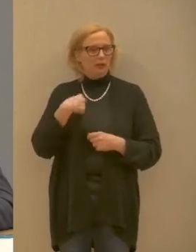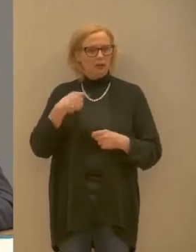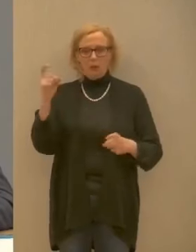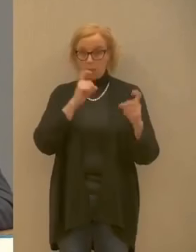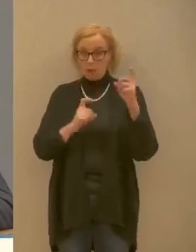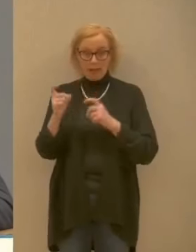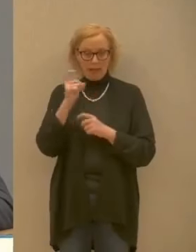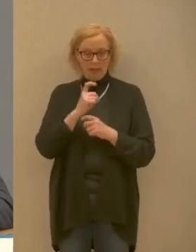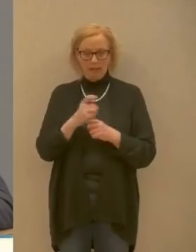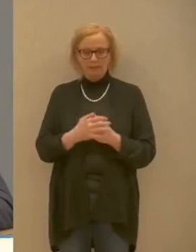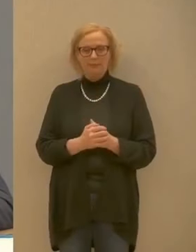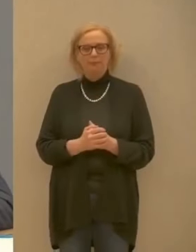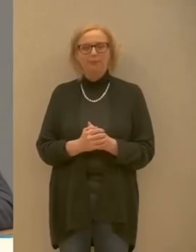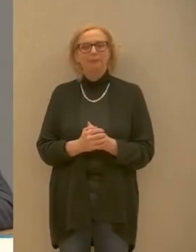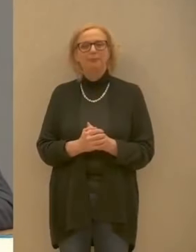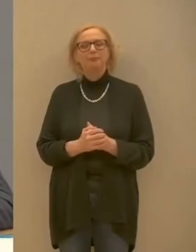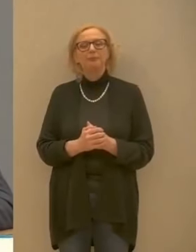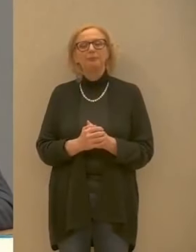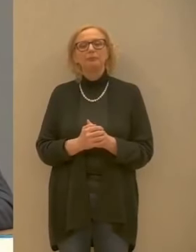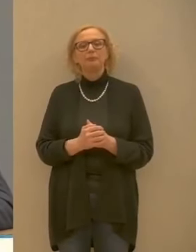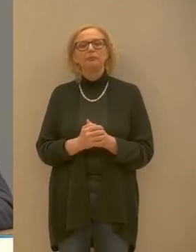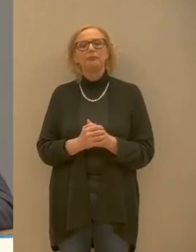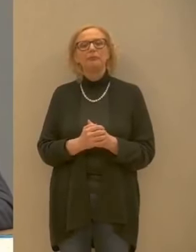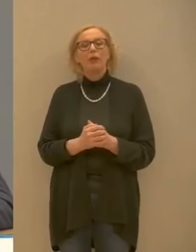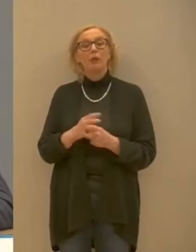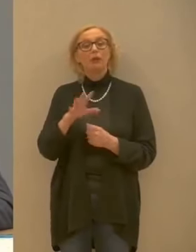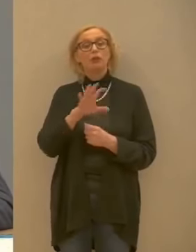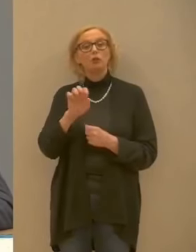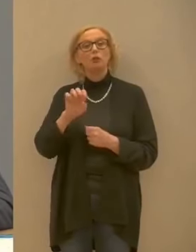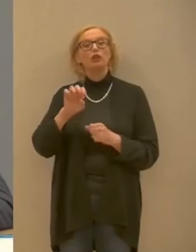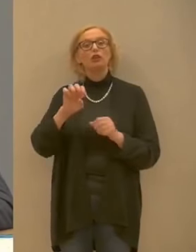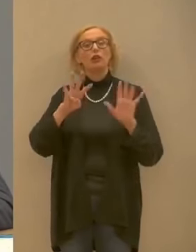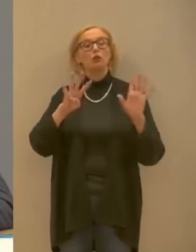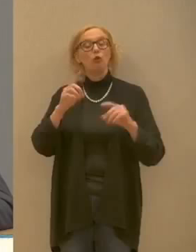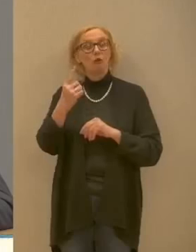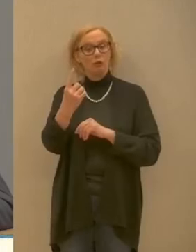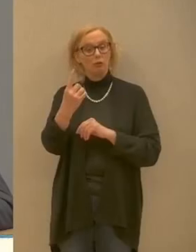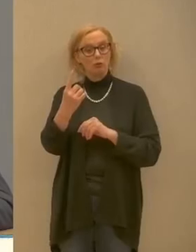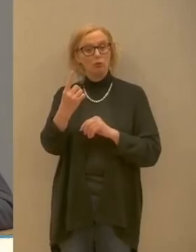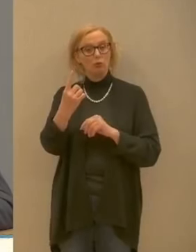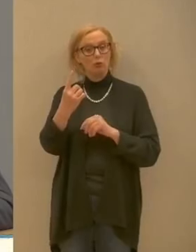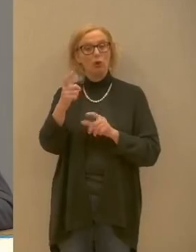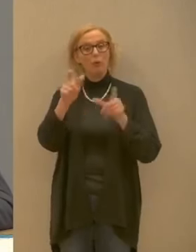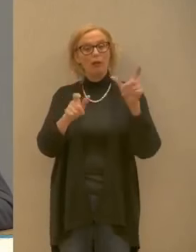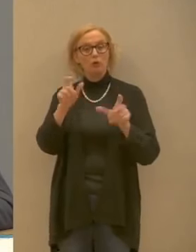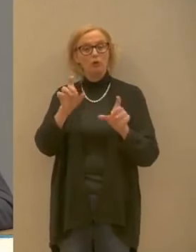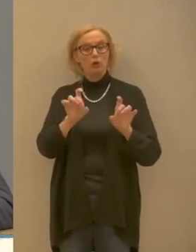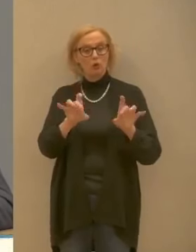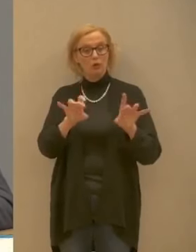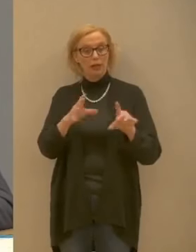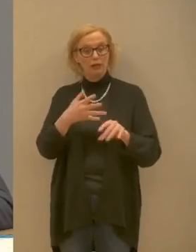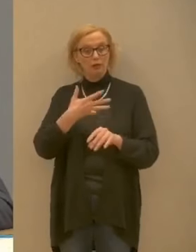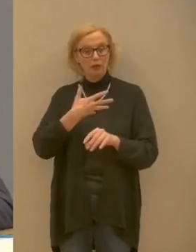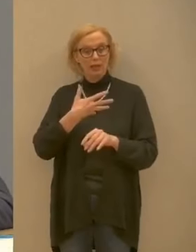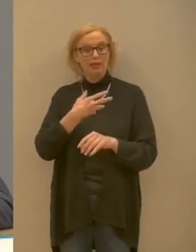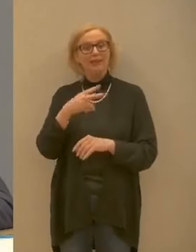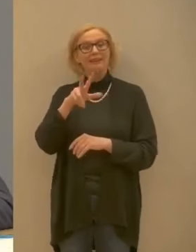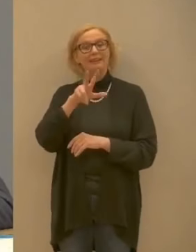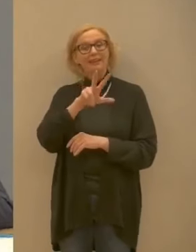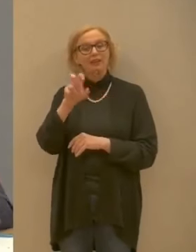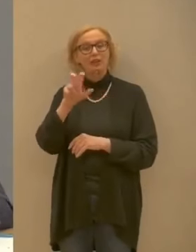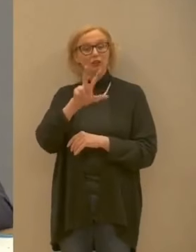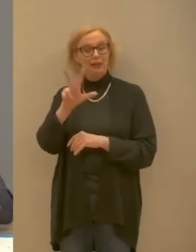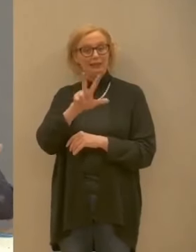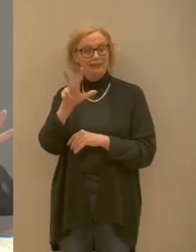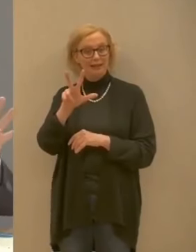paura. Quindi, dei 591 oggi contagiati, 383